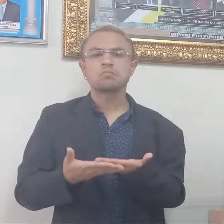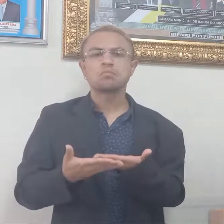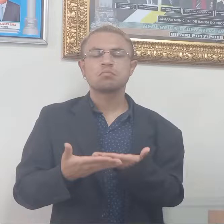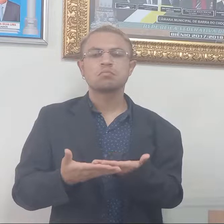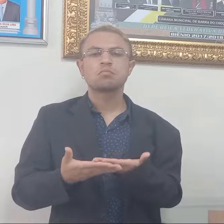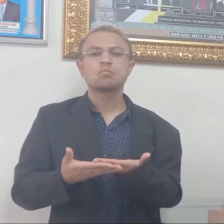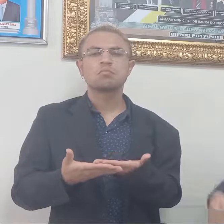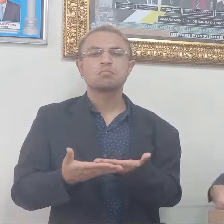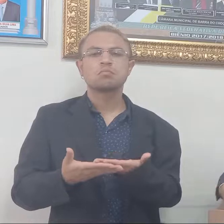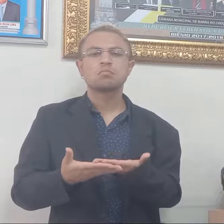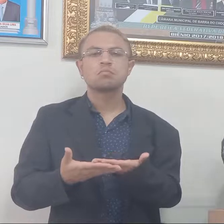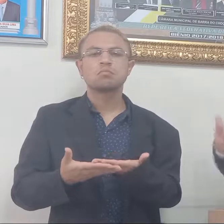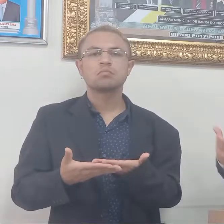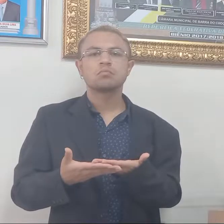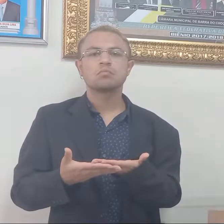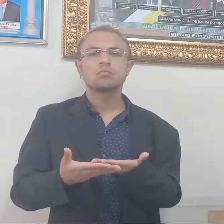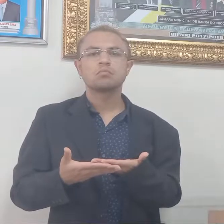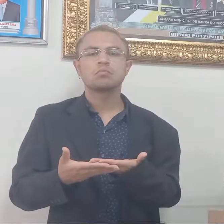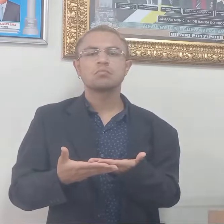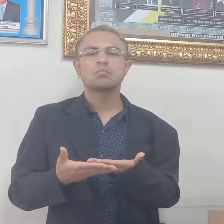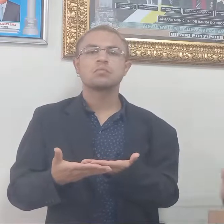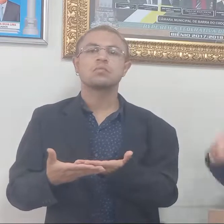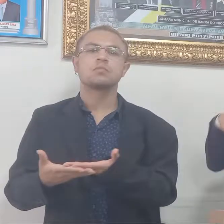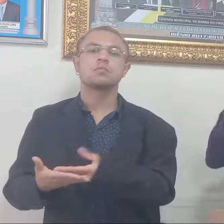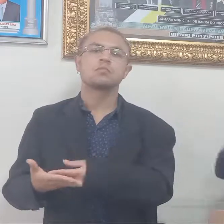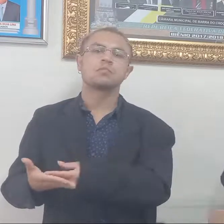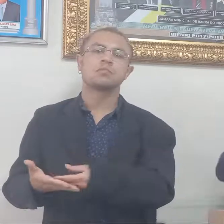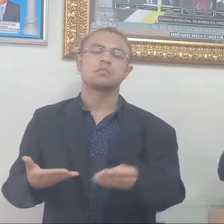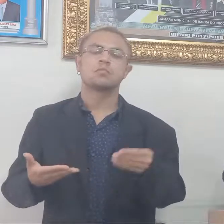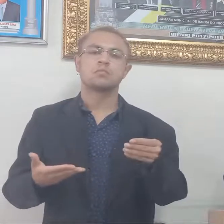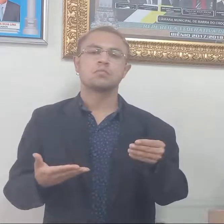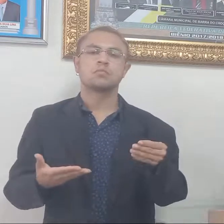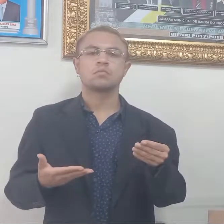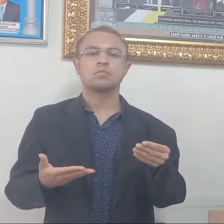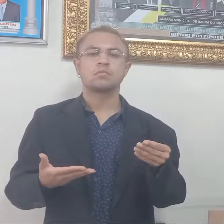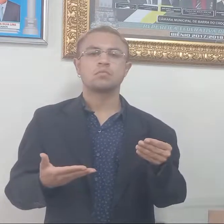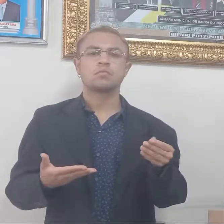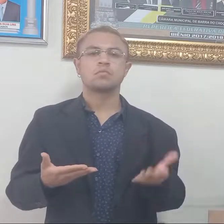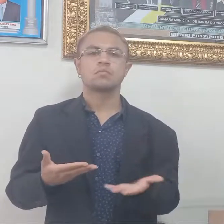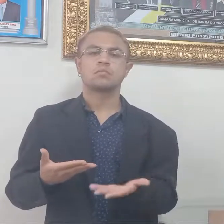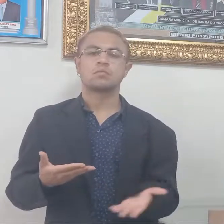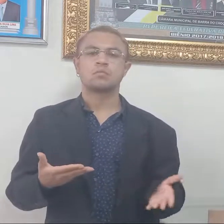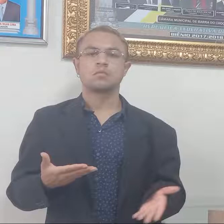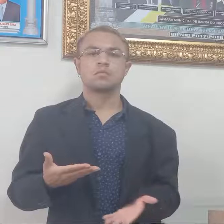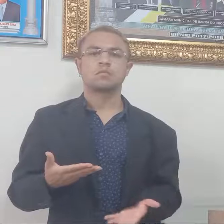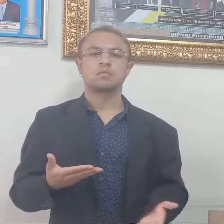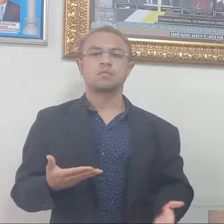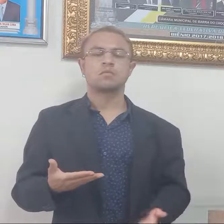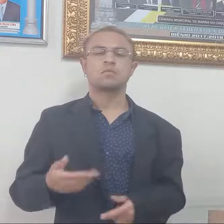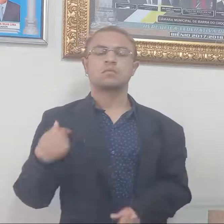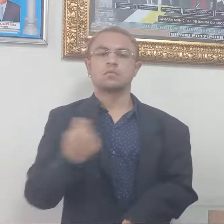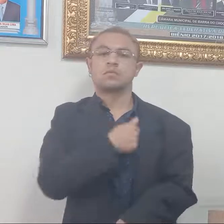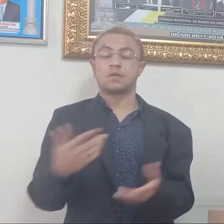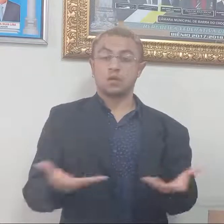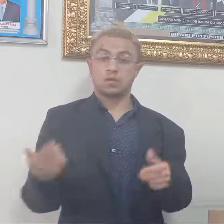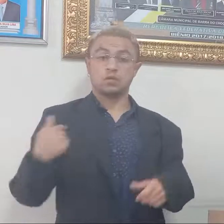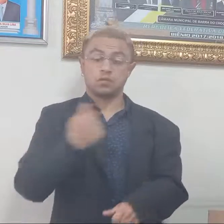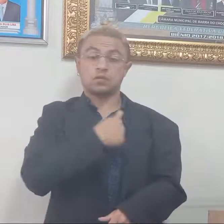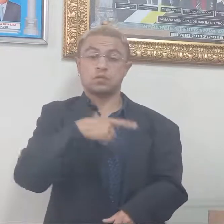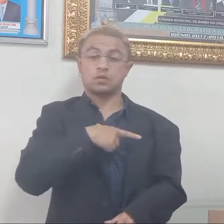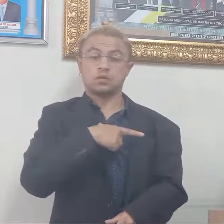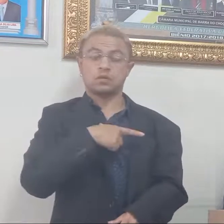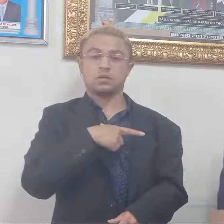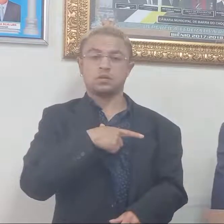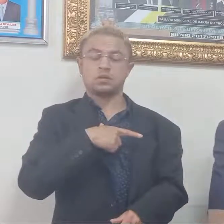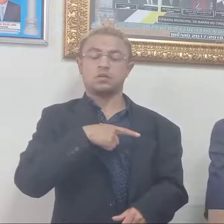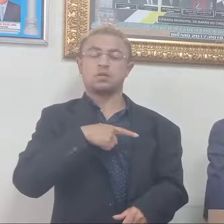resolvemos tirar de discussão, tirar de pauta esse projeto. E agora, este ano, após o referência dos vereadores, esse projeto já